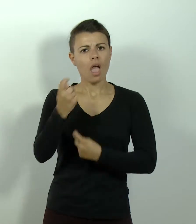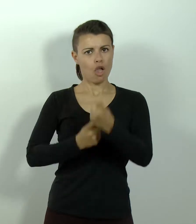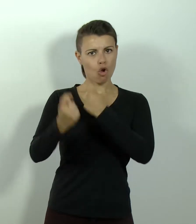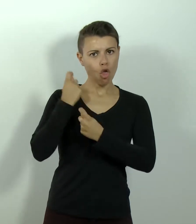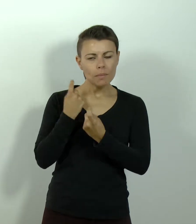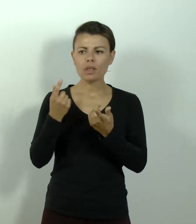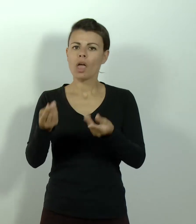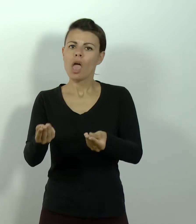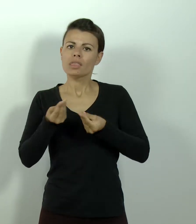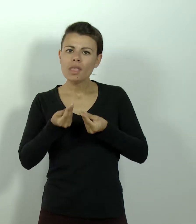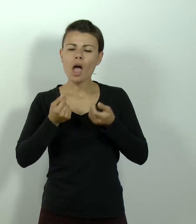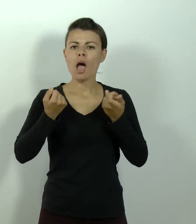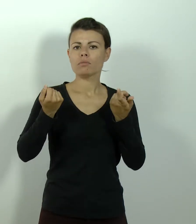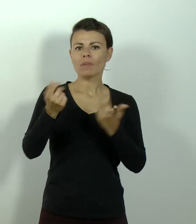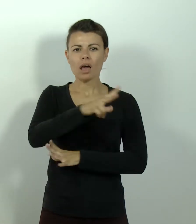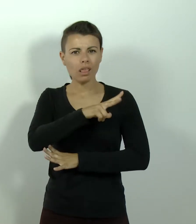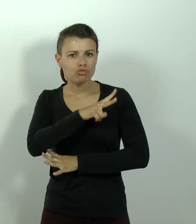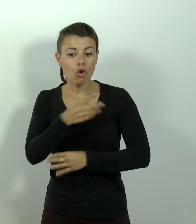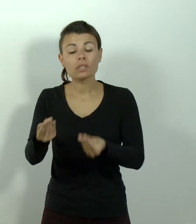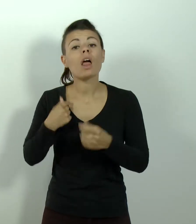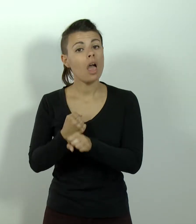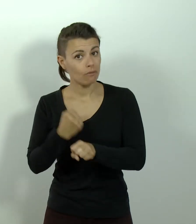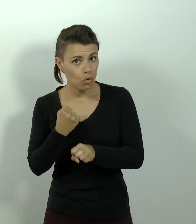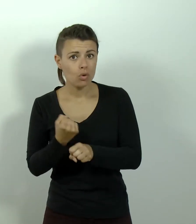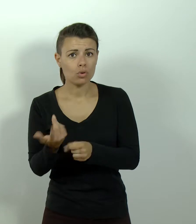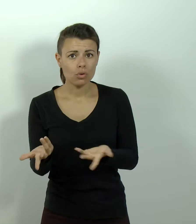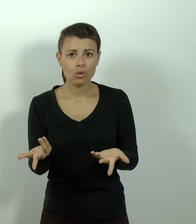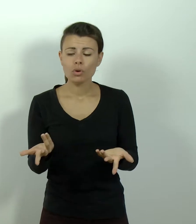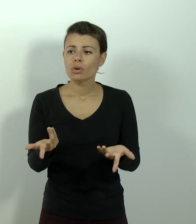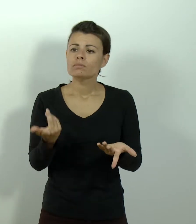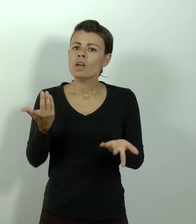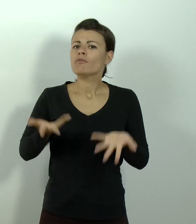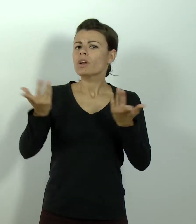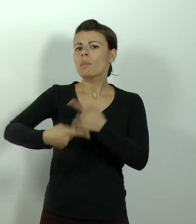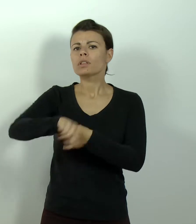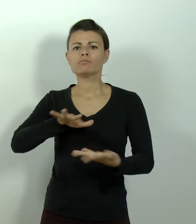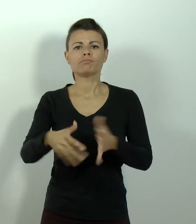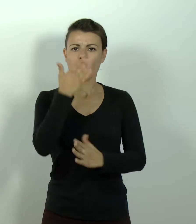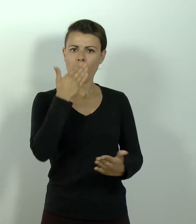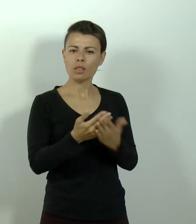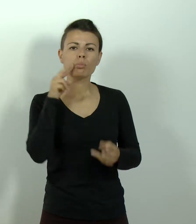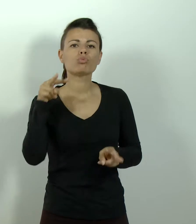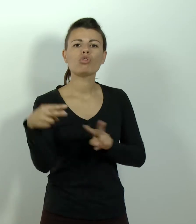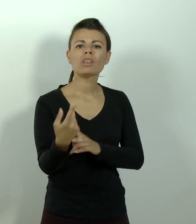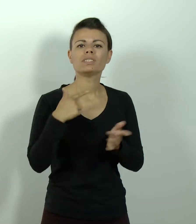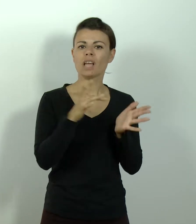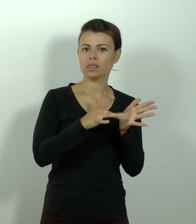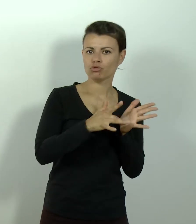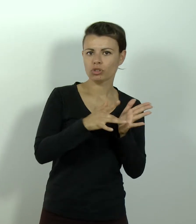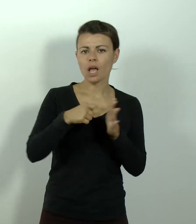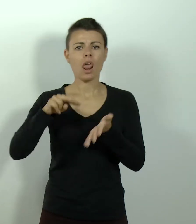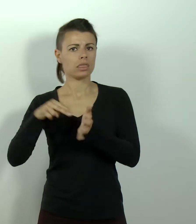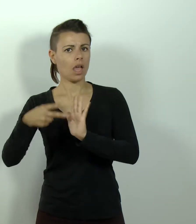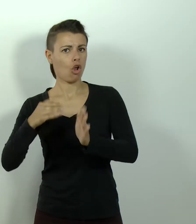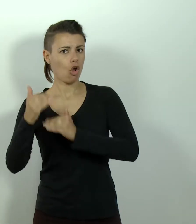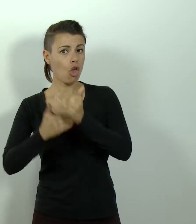che porta risorse, che porta lavoro e finalmente ci stiamo attrezzando anche da un punto di vista digitale e